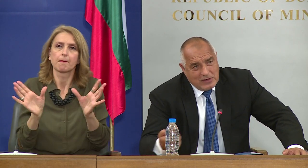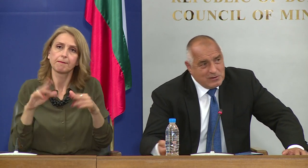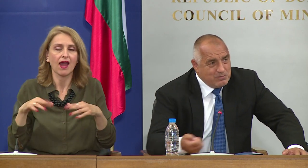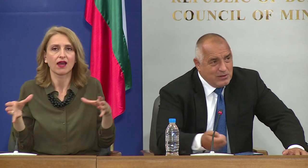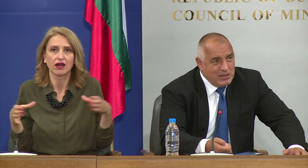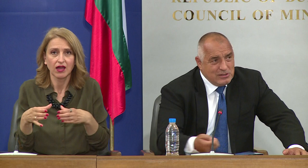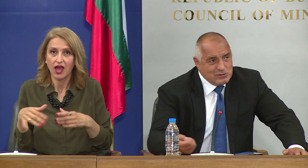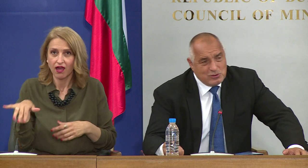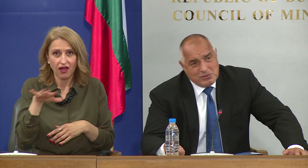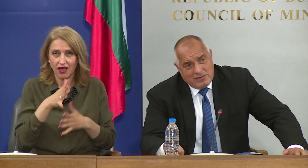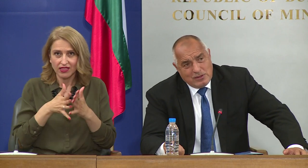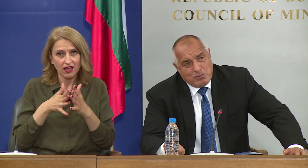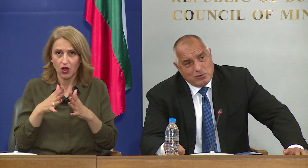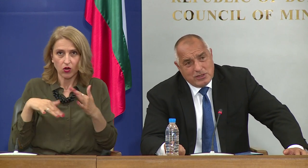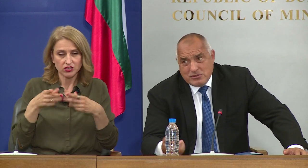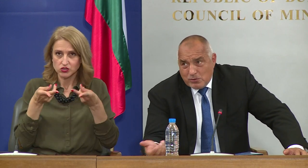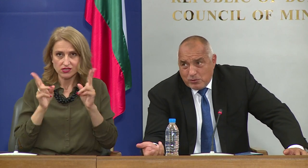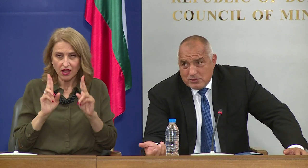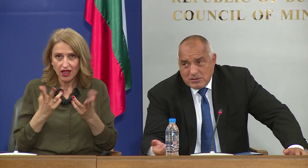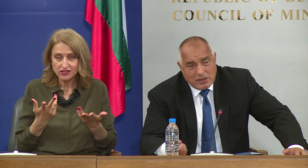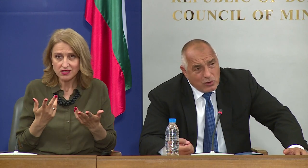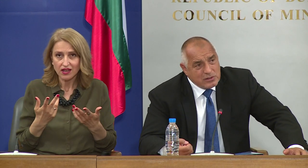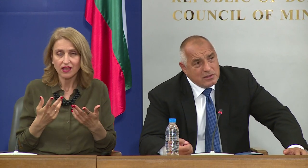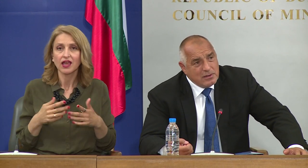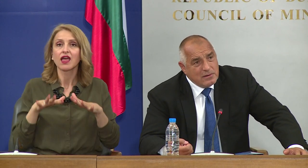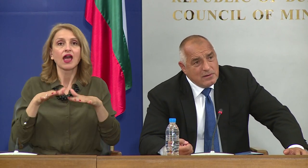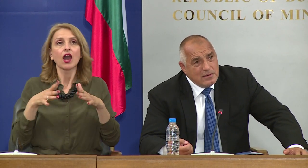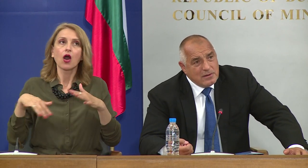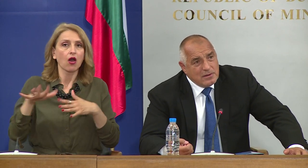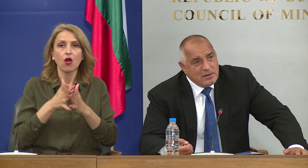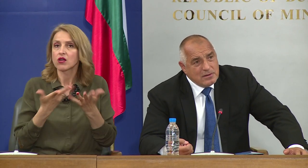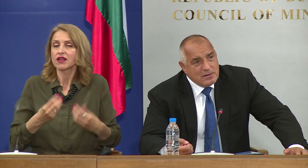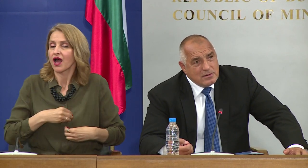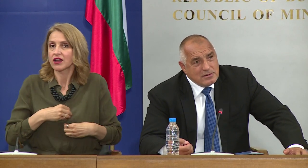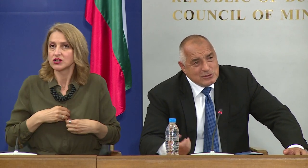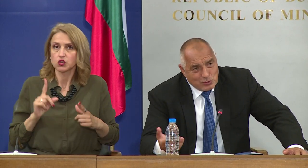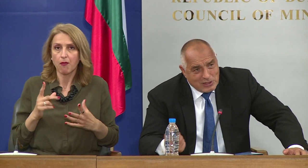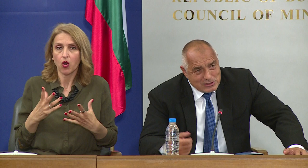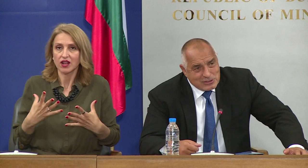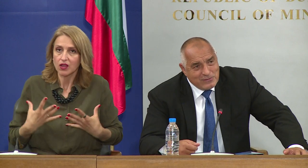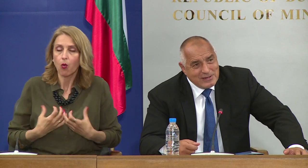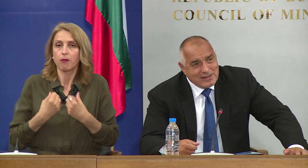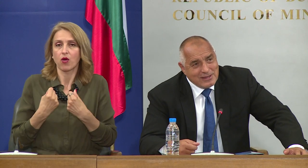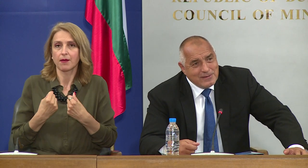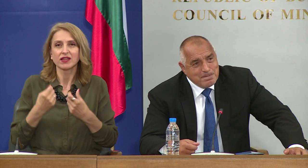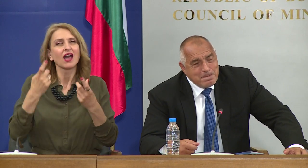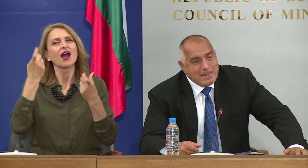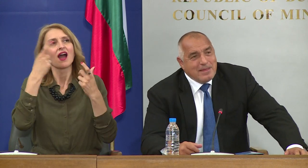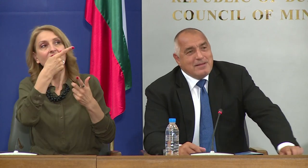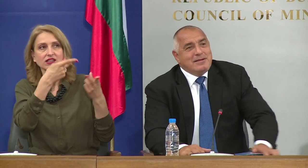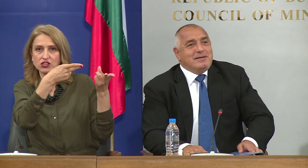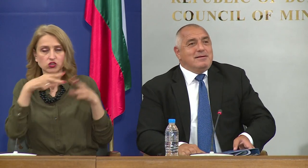Да влеземе в парламента и да сложим изваредно положение? Ще го понесат ли хората? Тези от Гърцища са върнат ли?